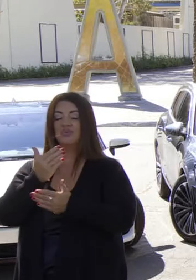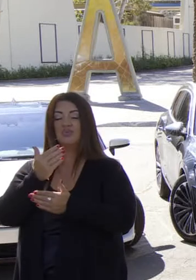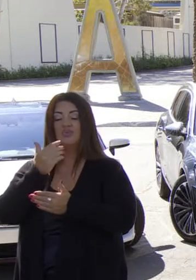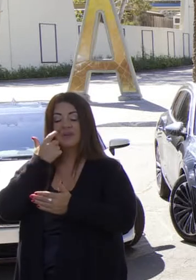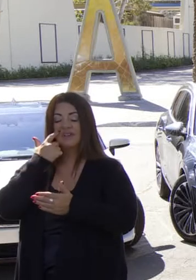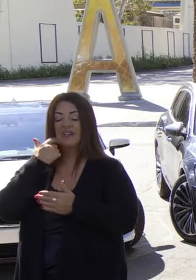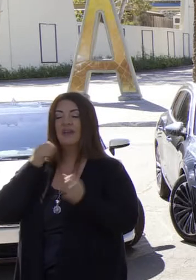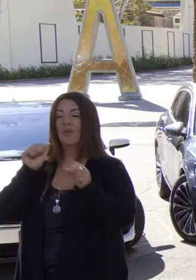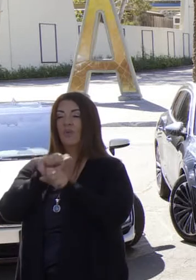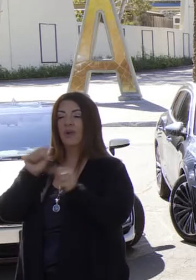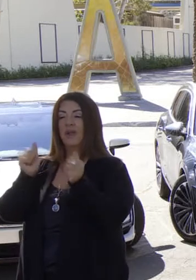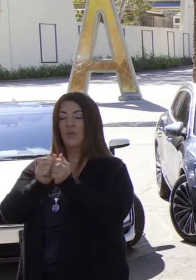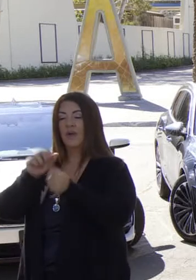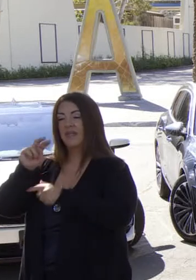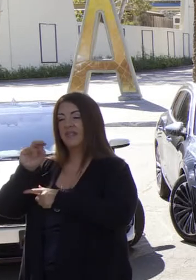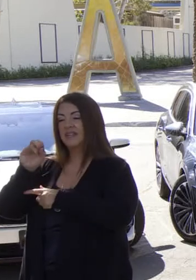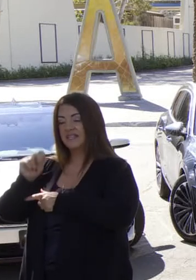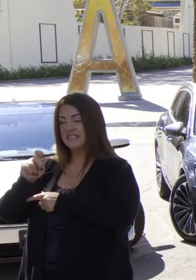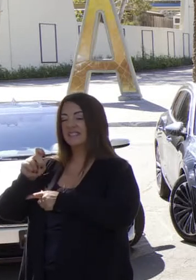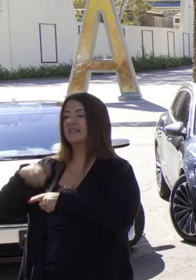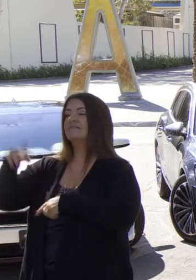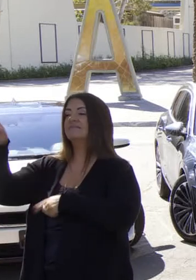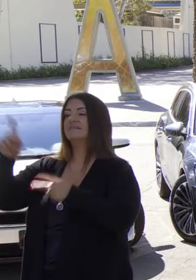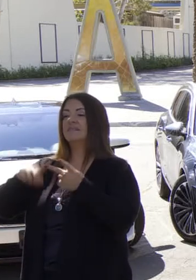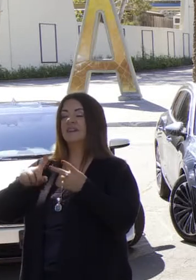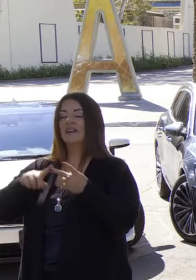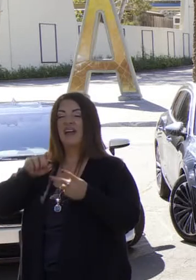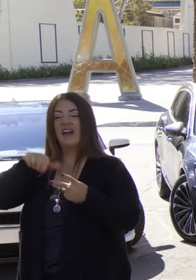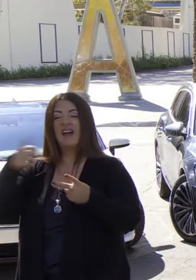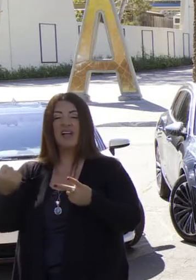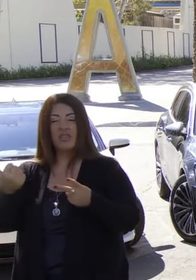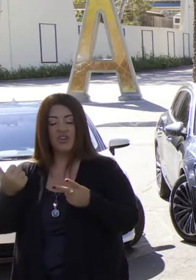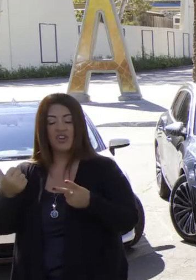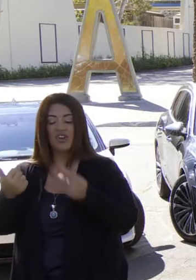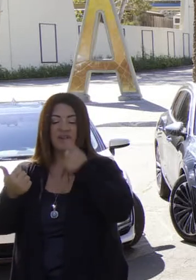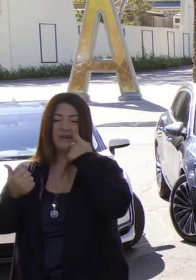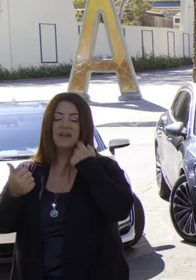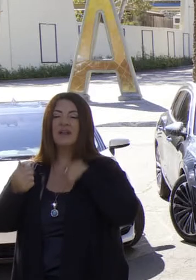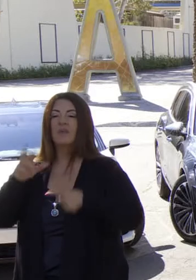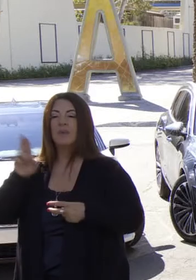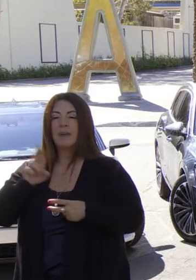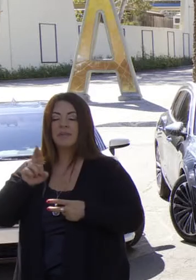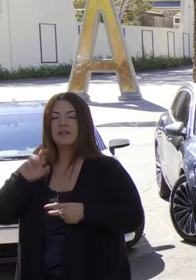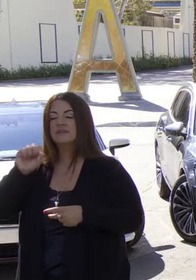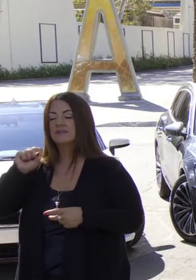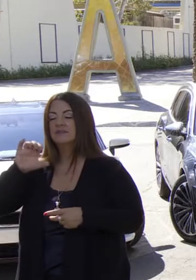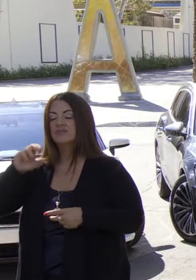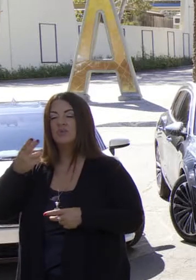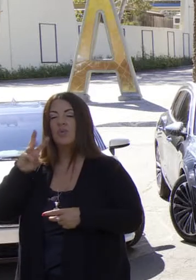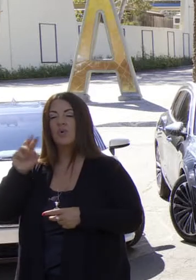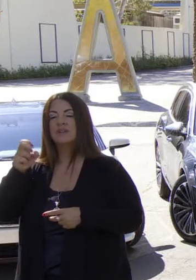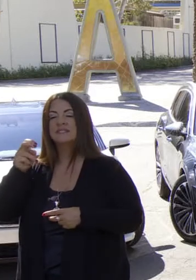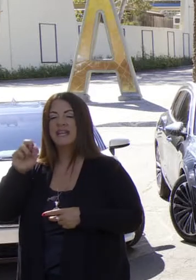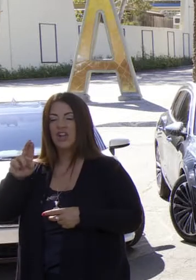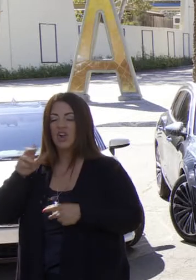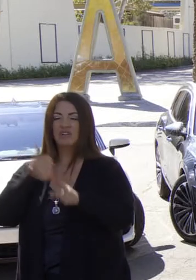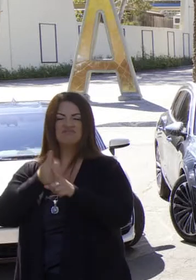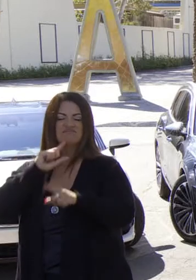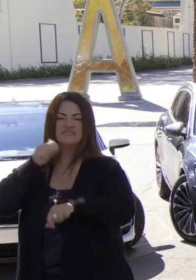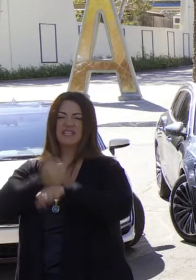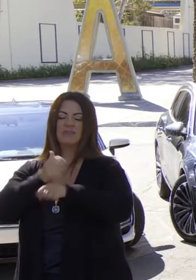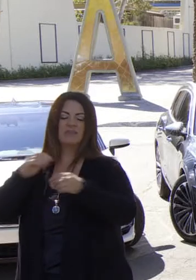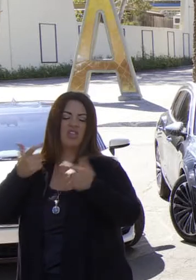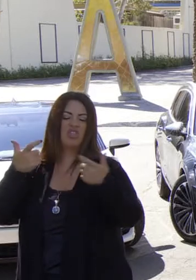A J.W. Bush lidiando con límites e intercambios. Arnold Schwarzenegger, gobernador de California,